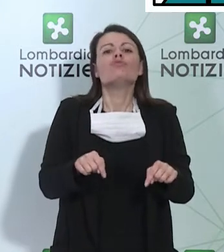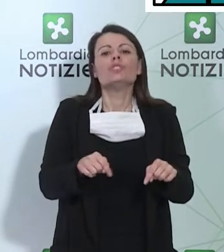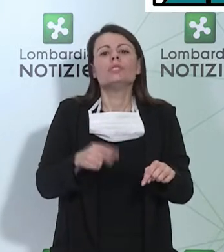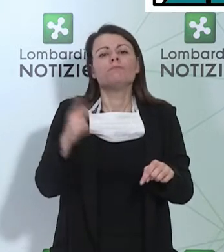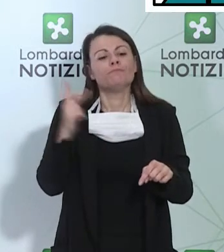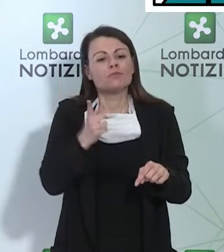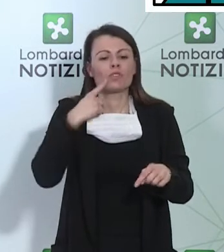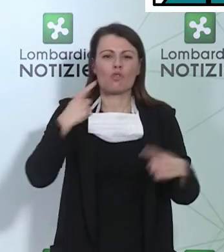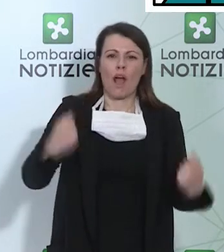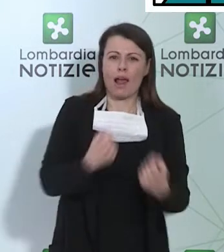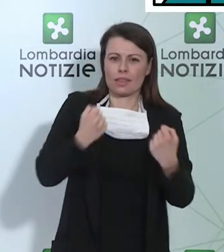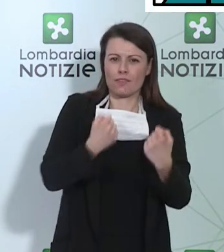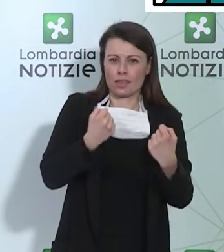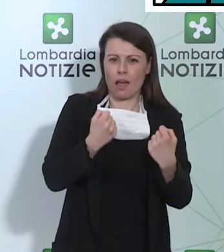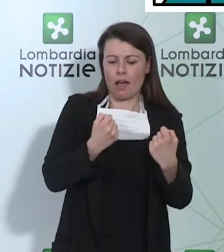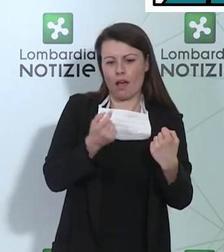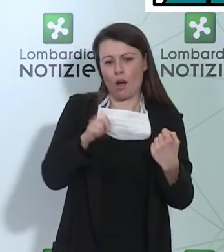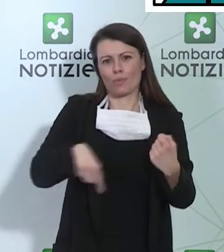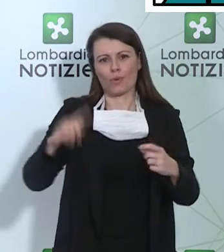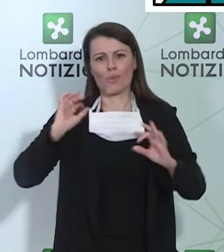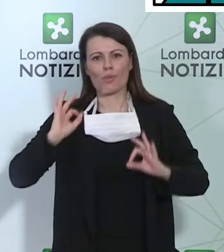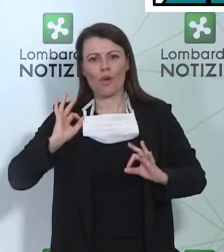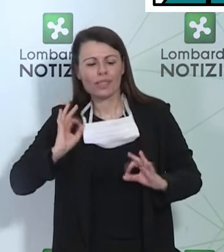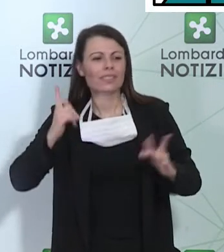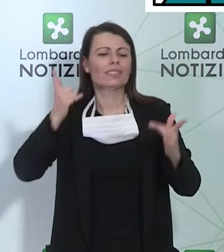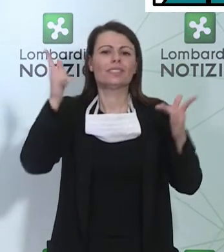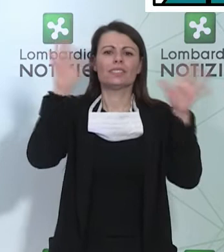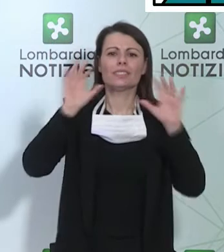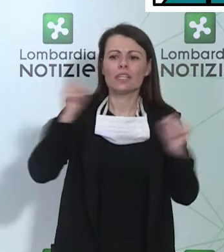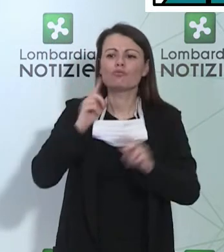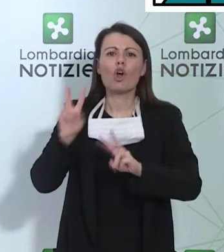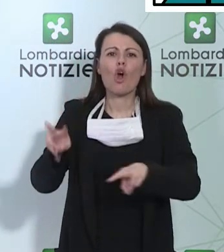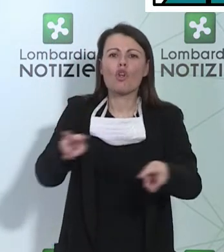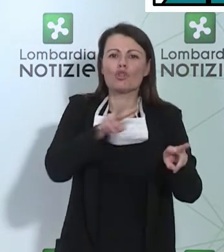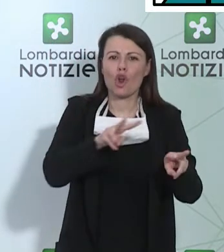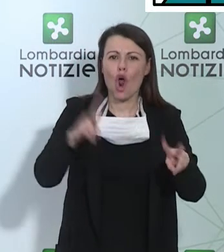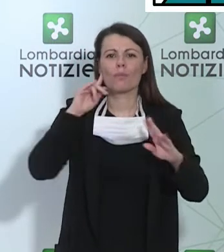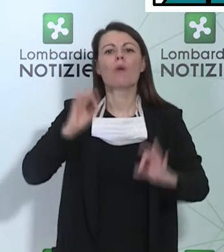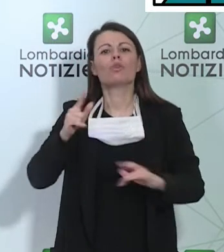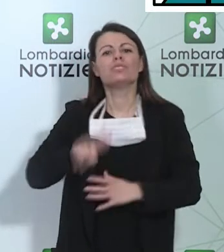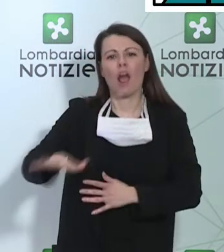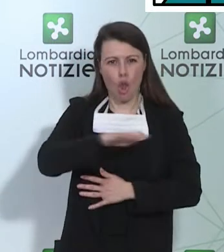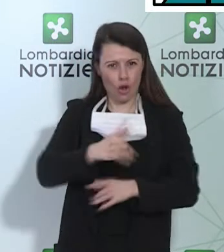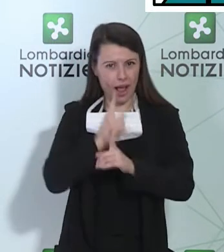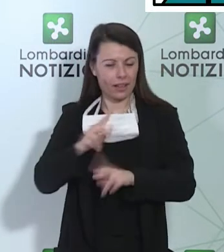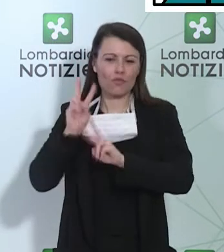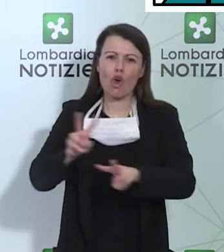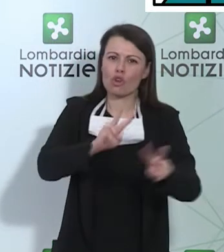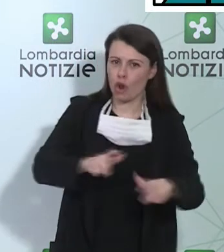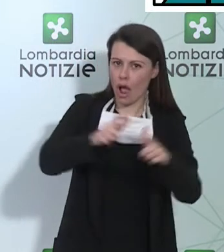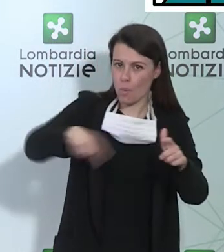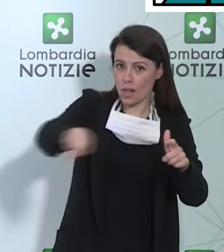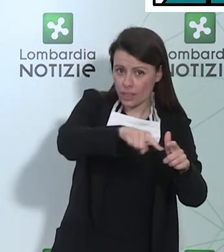'attività di controllo anche da parte della polizia locale, la Giunta ha